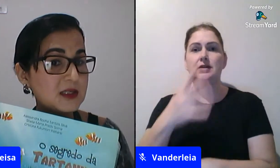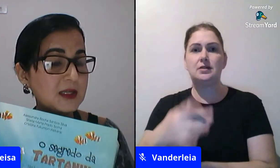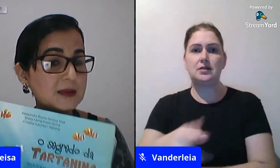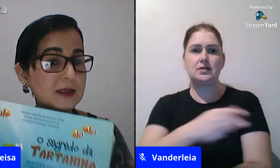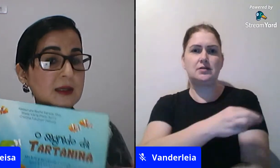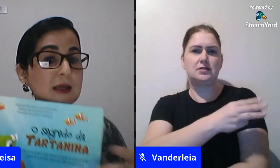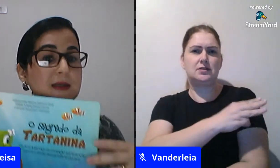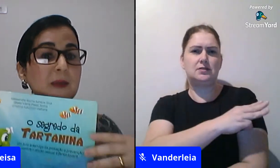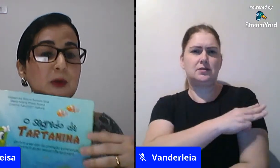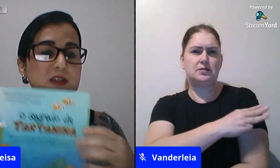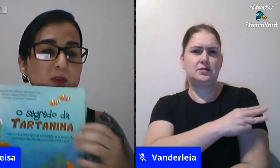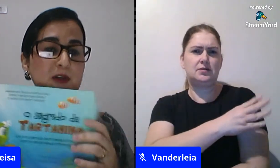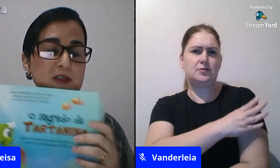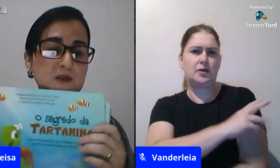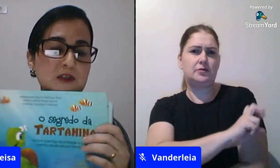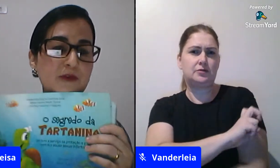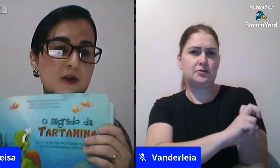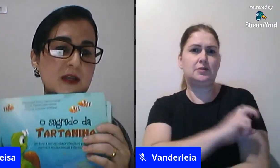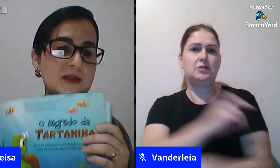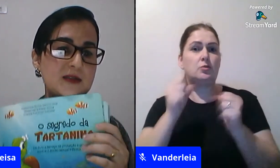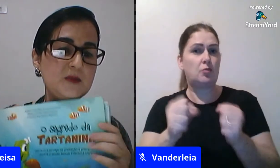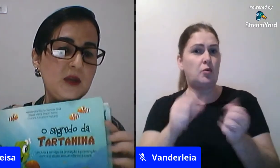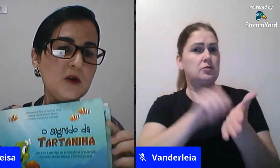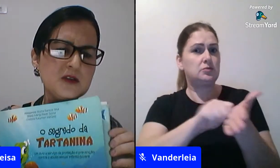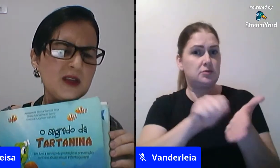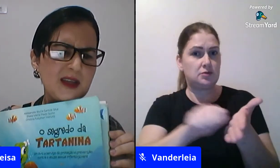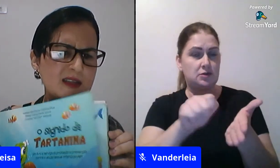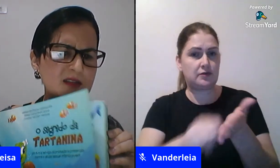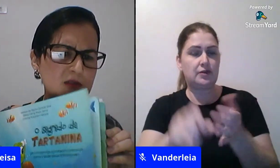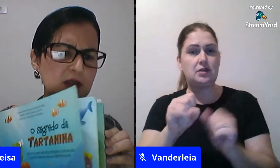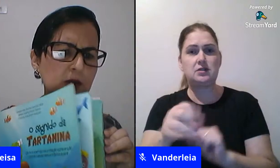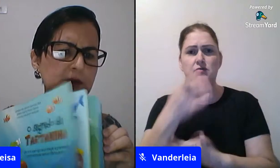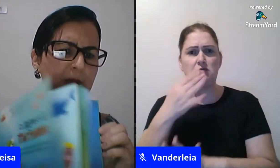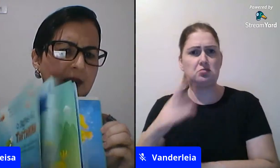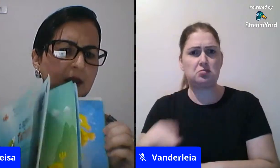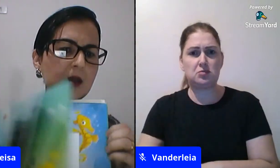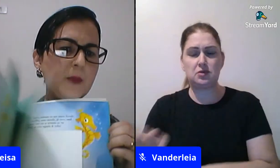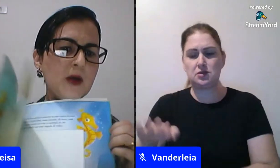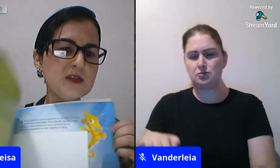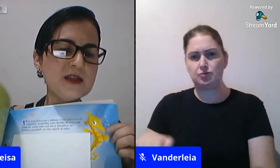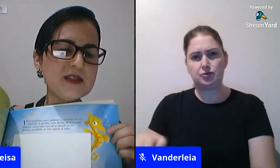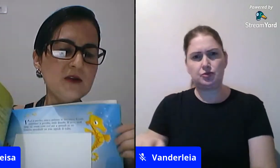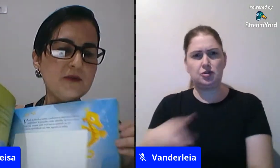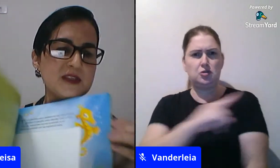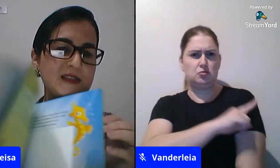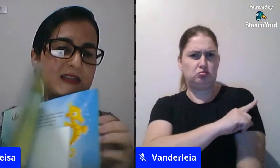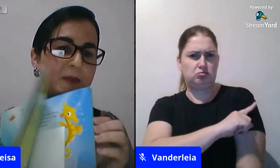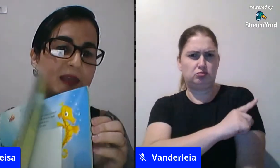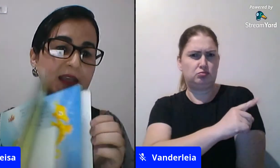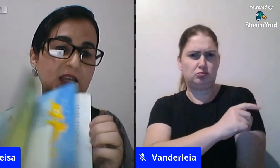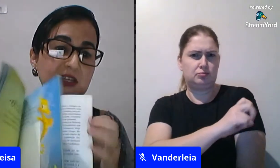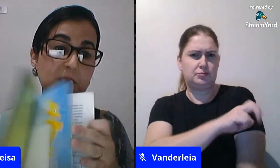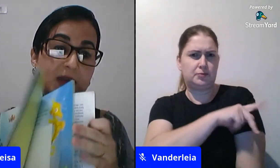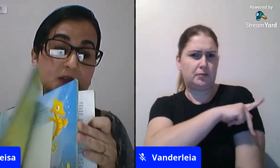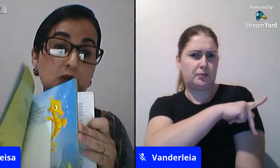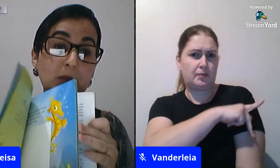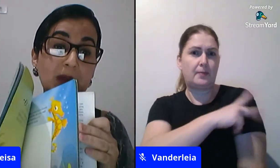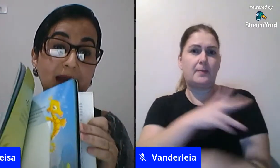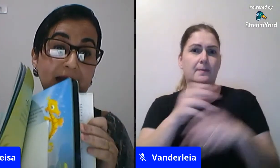quinto ano elas já podem fazer uma reescrita depois eu posso se for crianças menores ou até as do ciclo 1 também posso fazer um você sabia